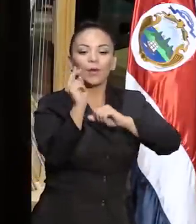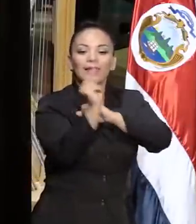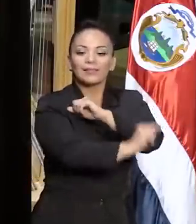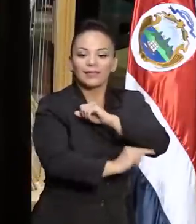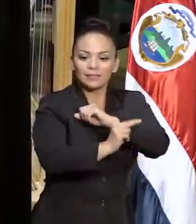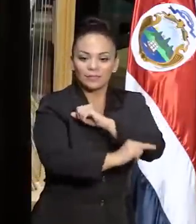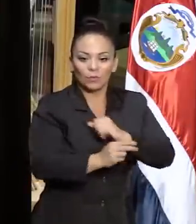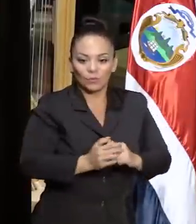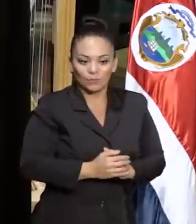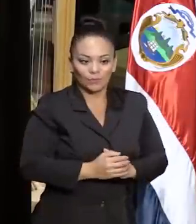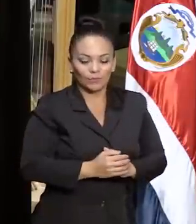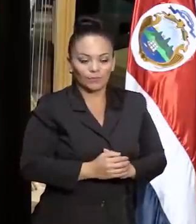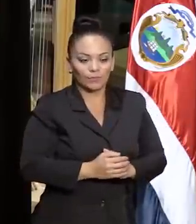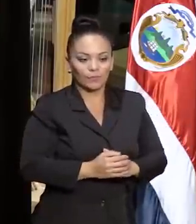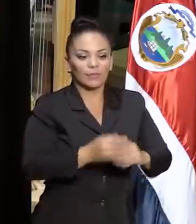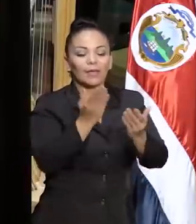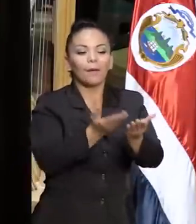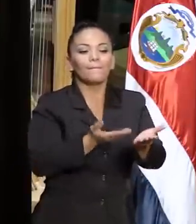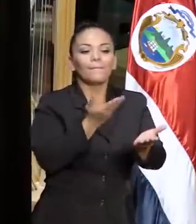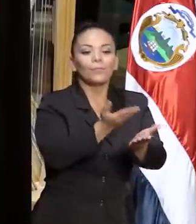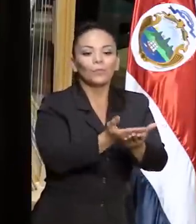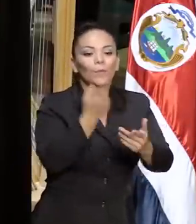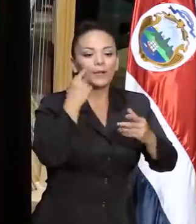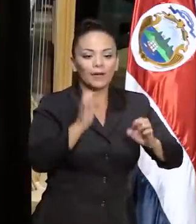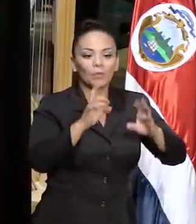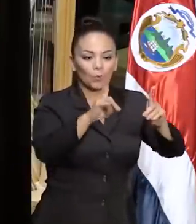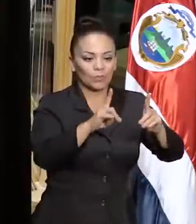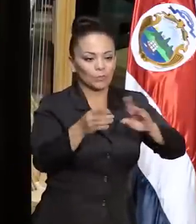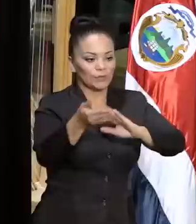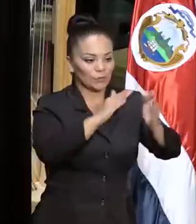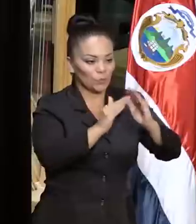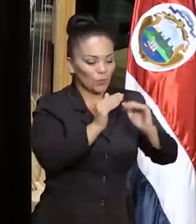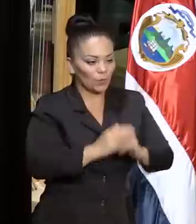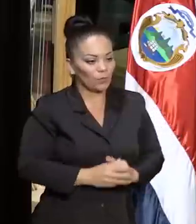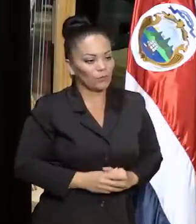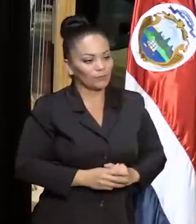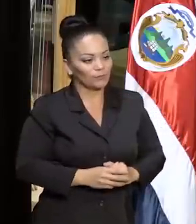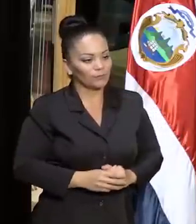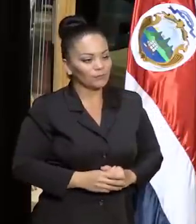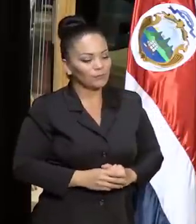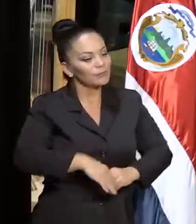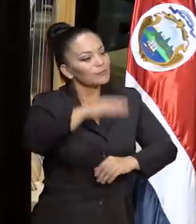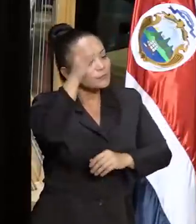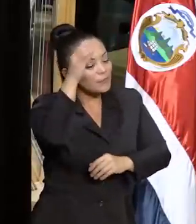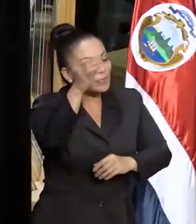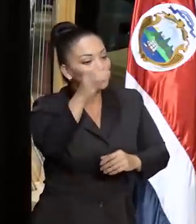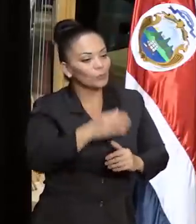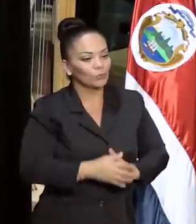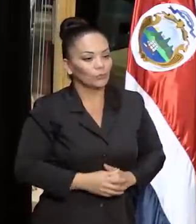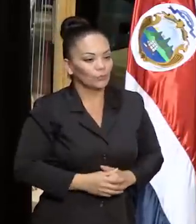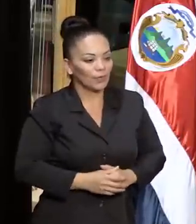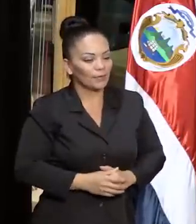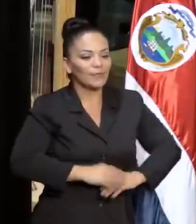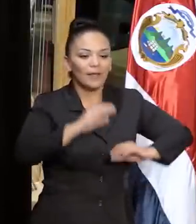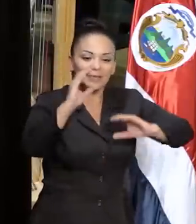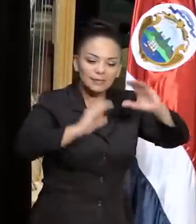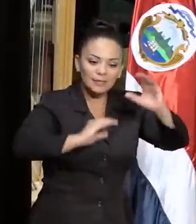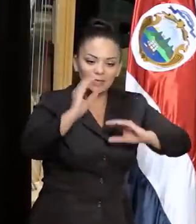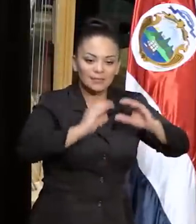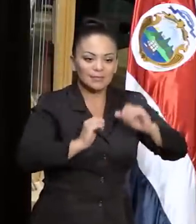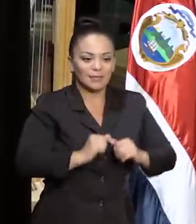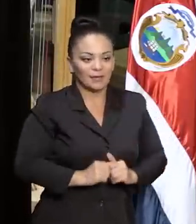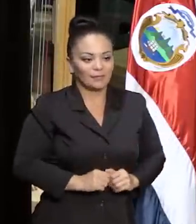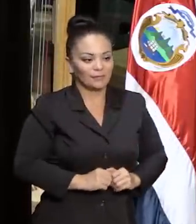que apostó a la educación de su pueblo, a la cultura, a la ciencia,